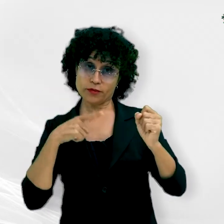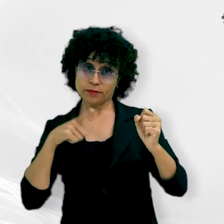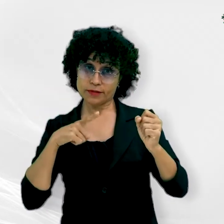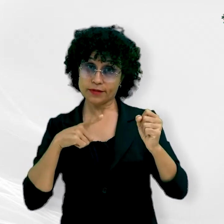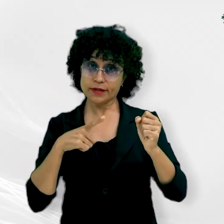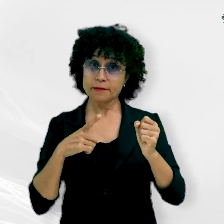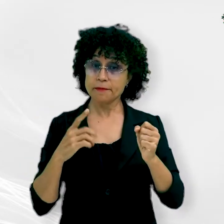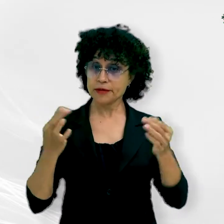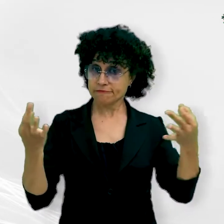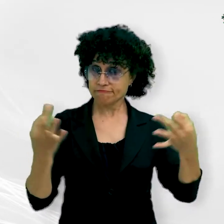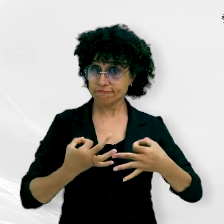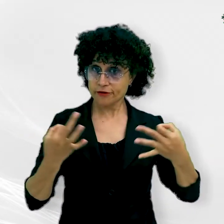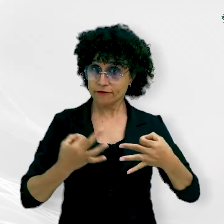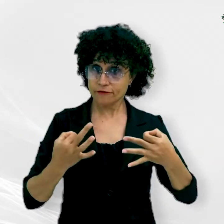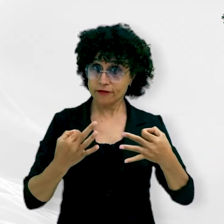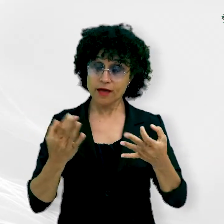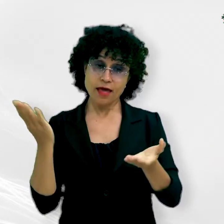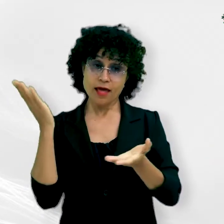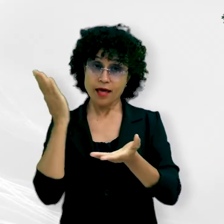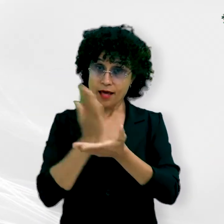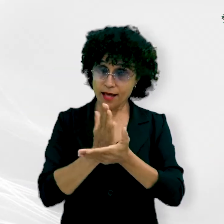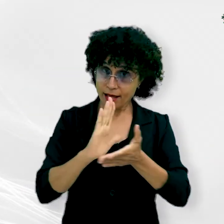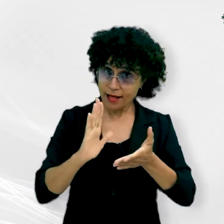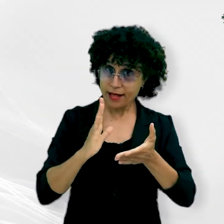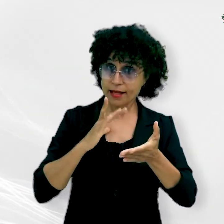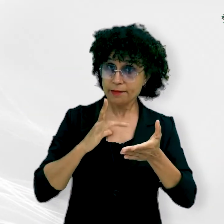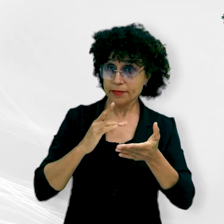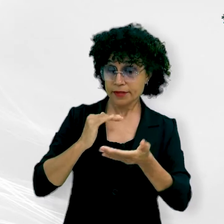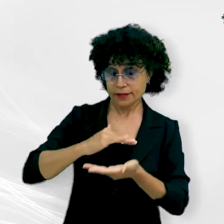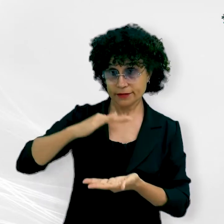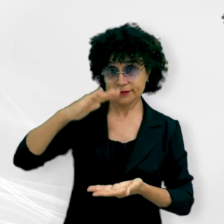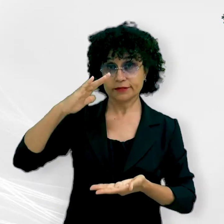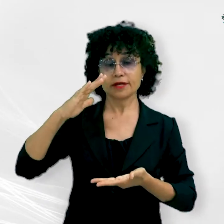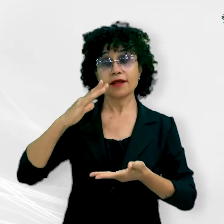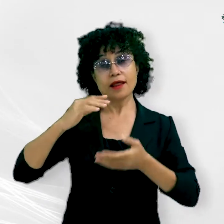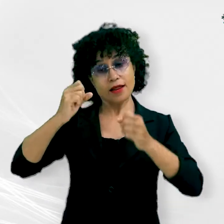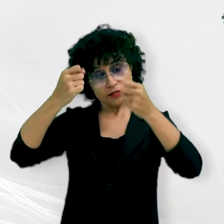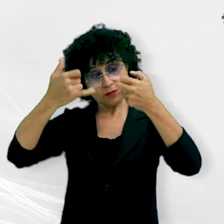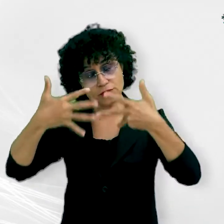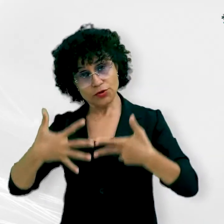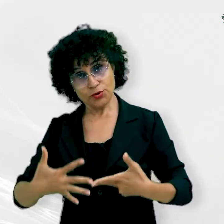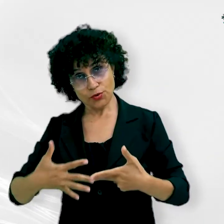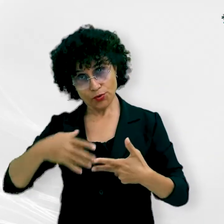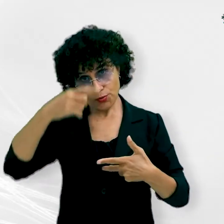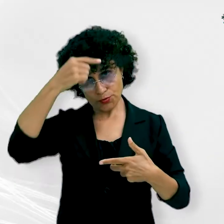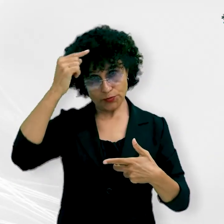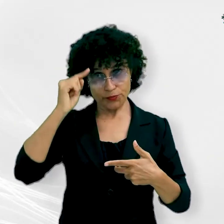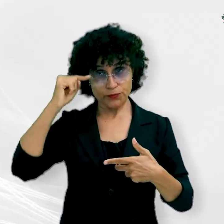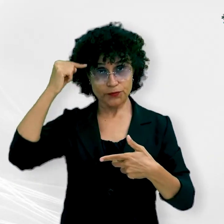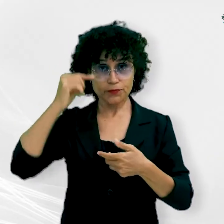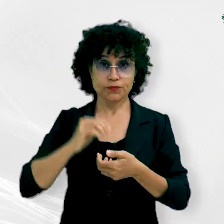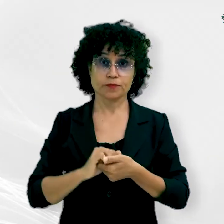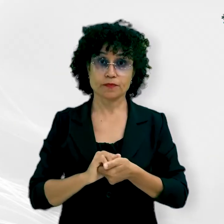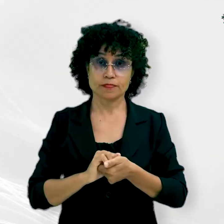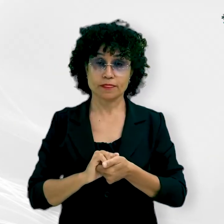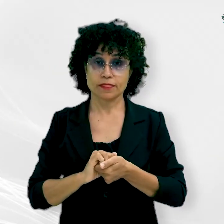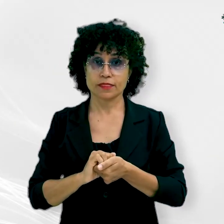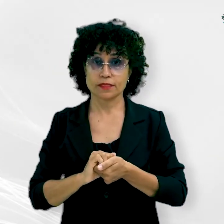eficiência e acabaremos com a judicialização da saúde, defendeu o Procurador José Antônio Borges. Outro